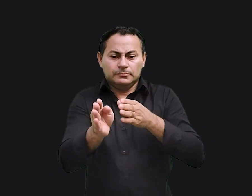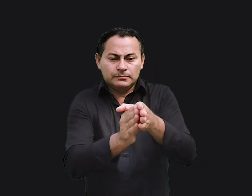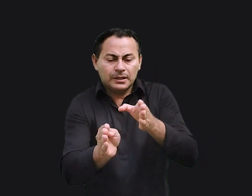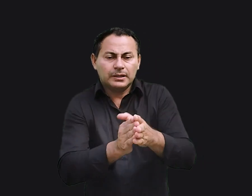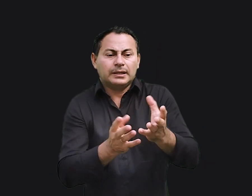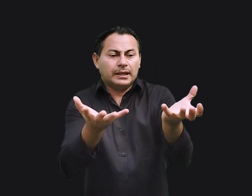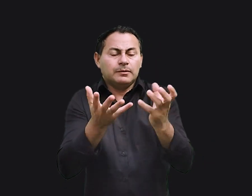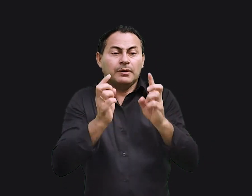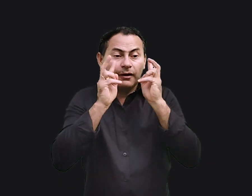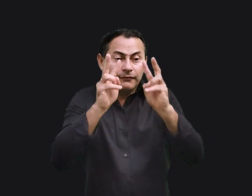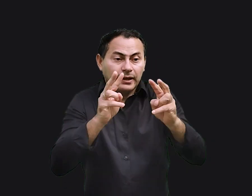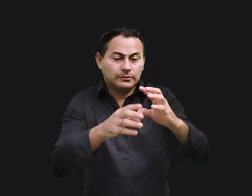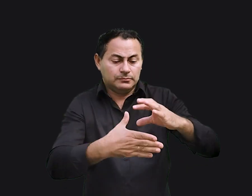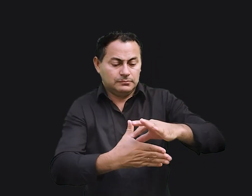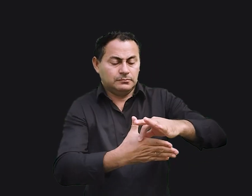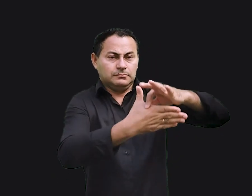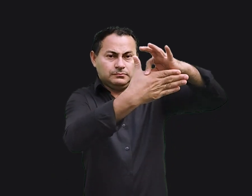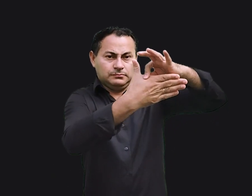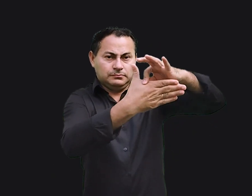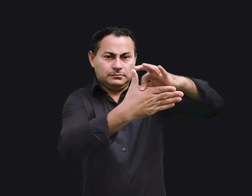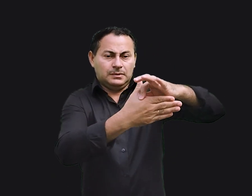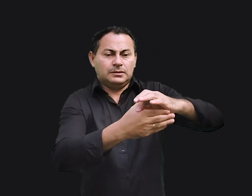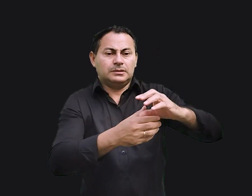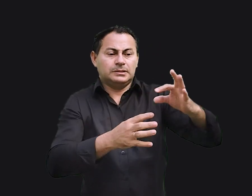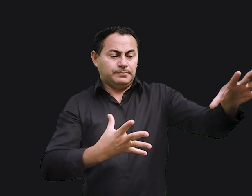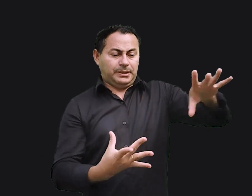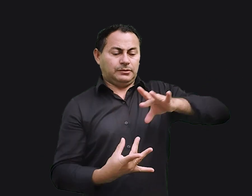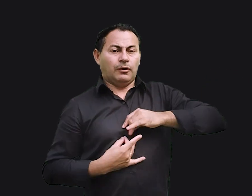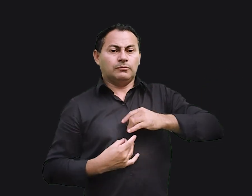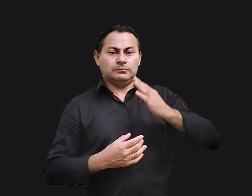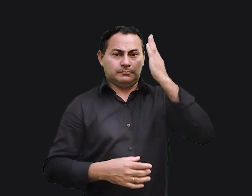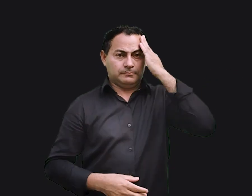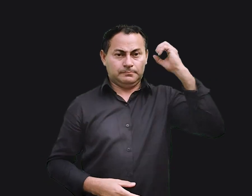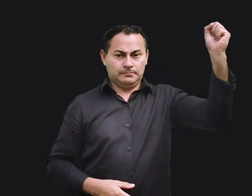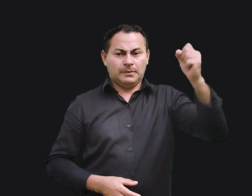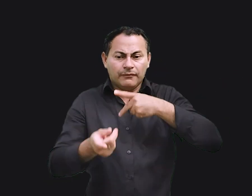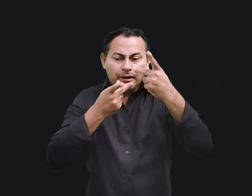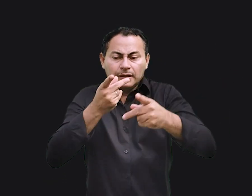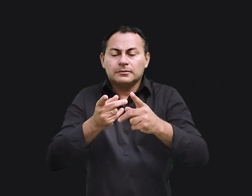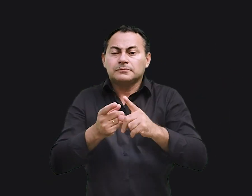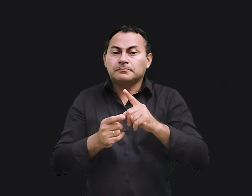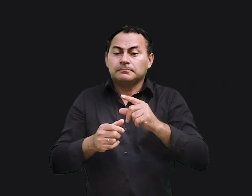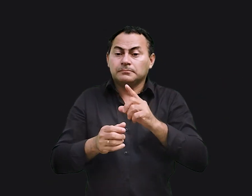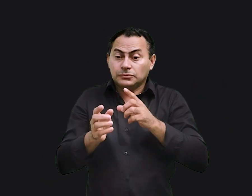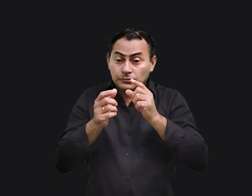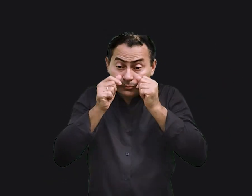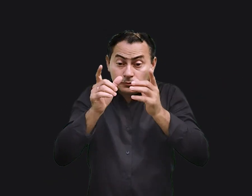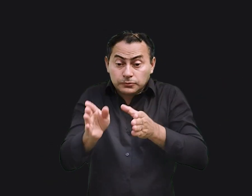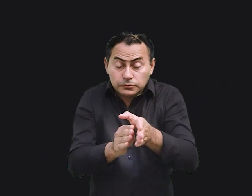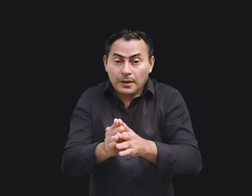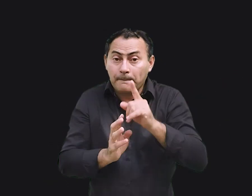conselho que esperamos ouvir de um líder espiritual. Salomão está nos alertando quanto ao perigo de nos tornarmos fariseus.